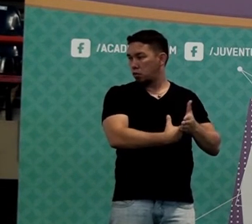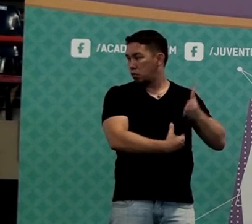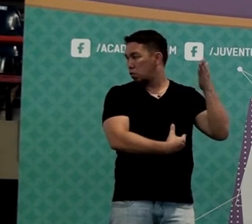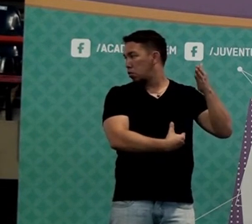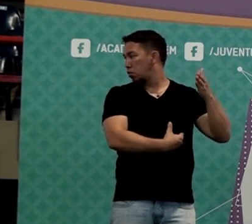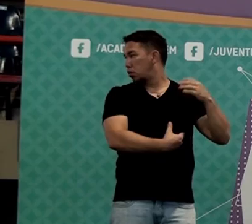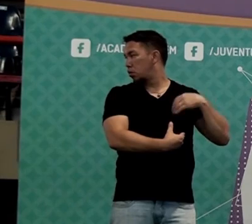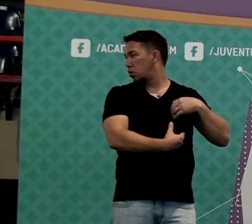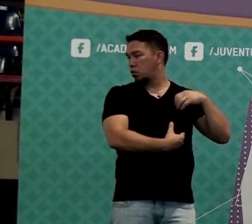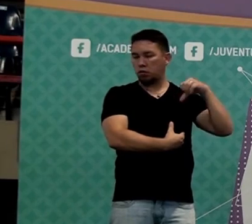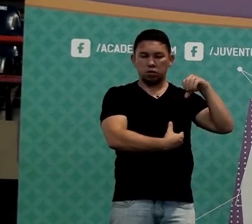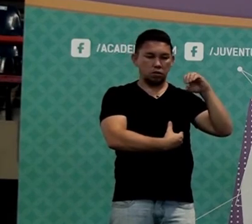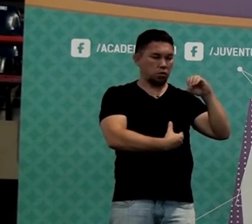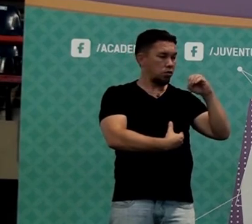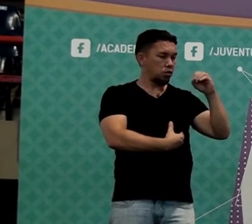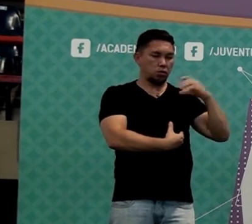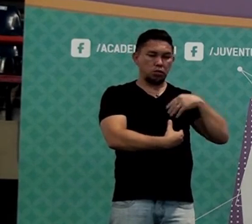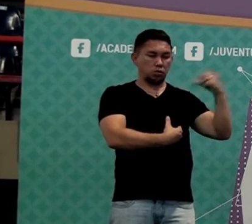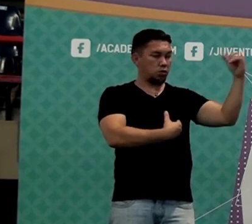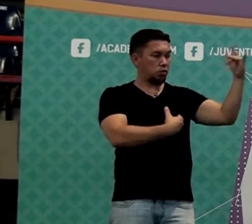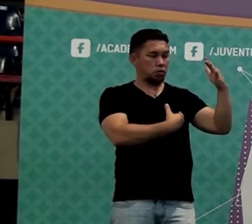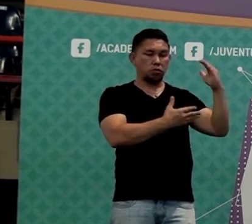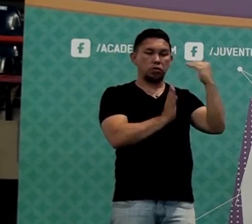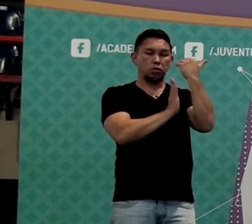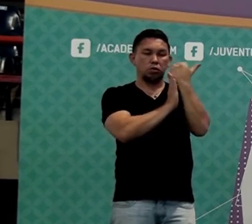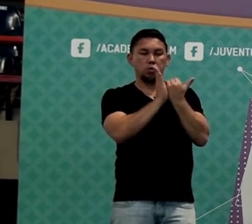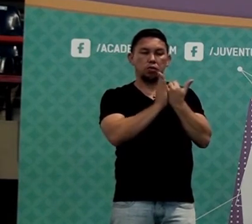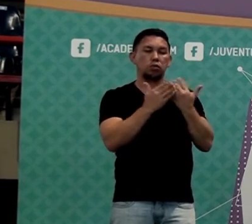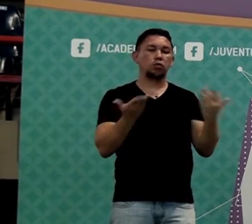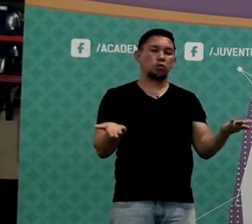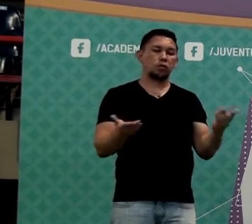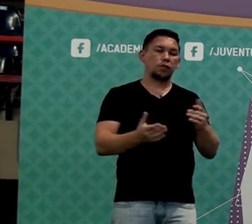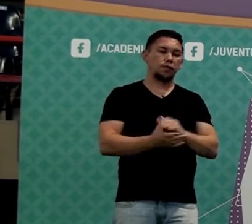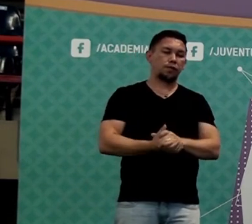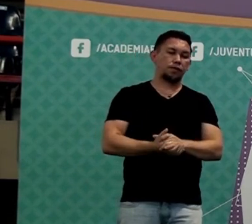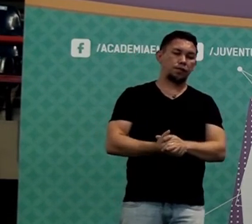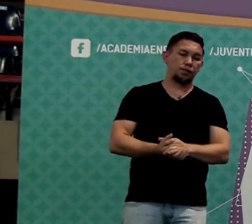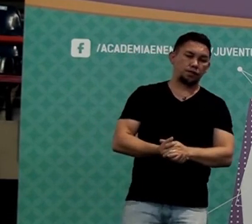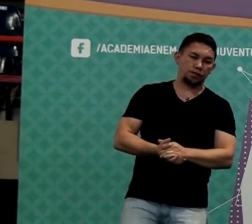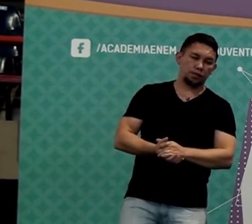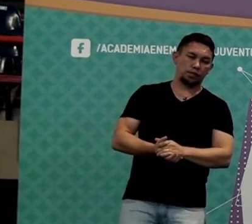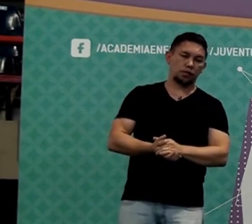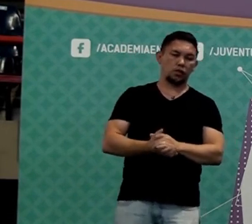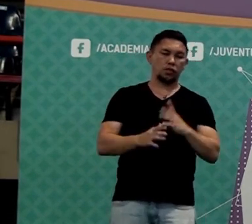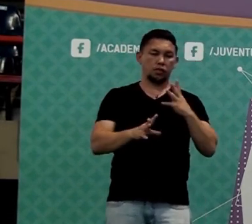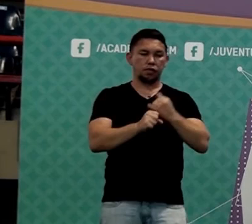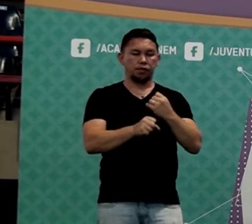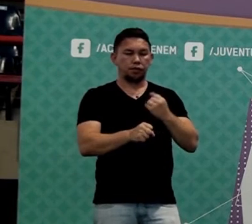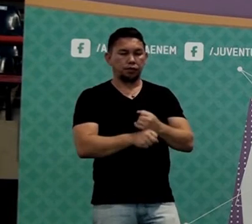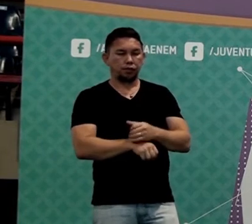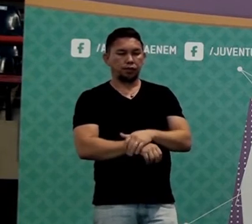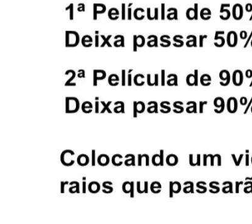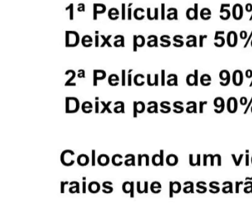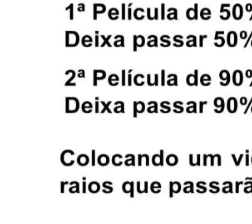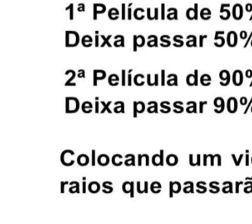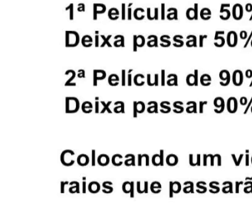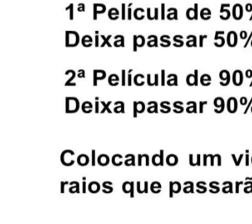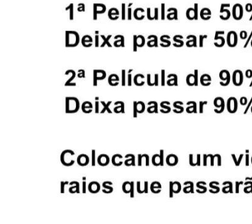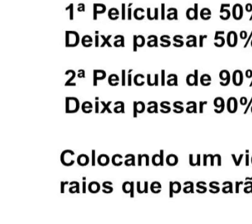qual é agora a redução da radiação? Vamos lá. Olha o cálculo como é. É fácil, ó.